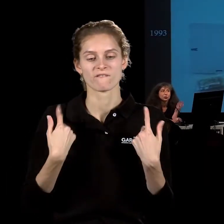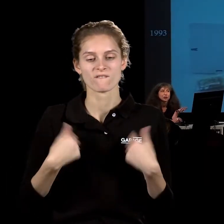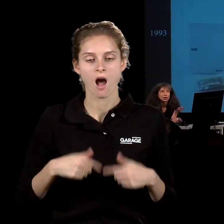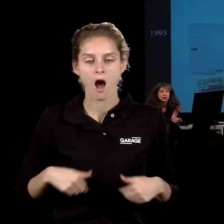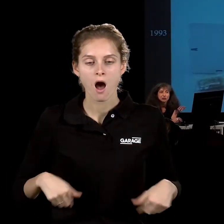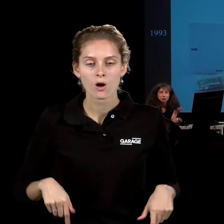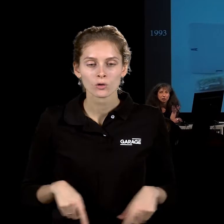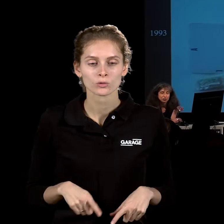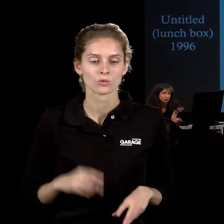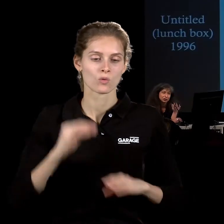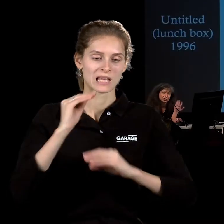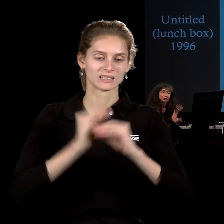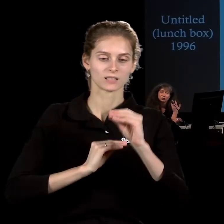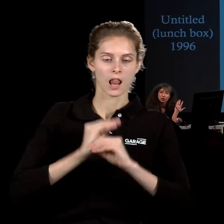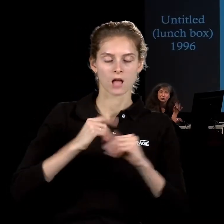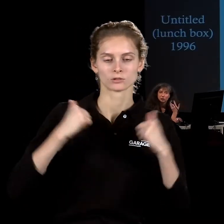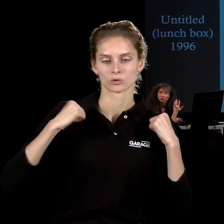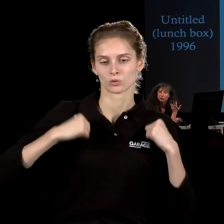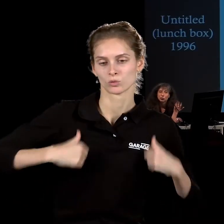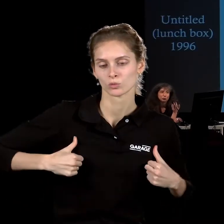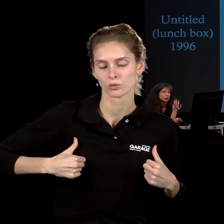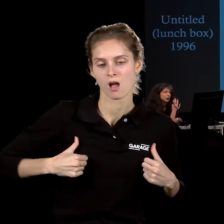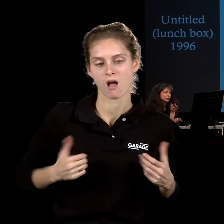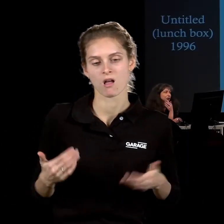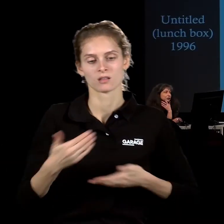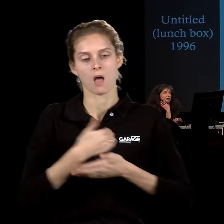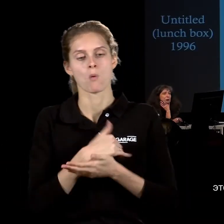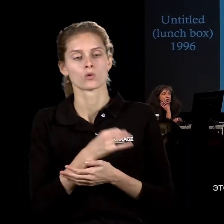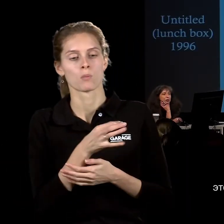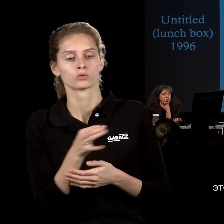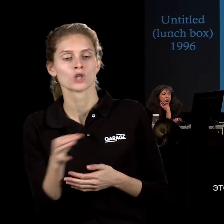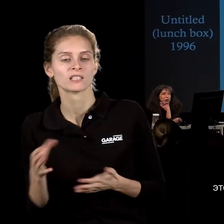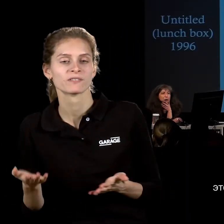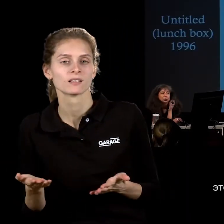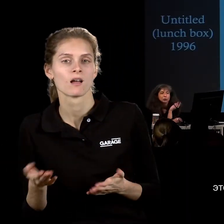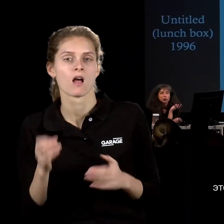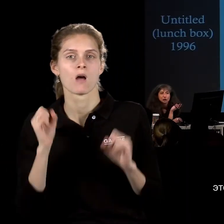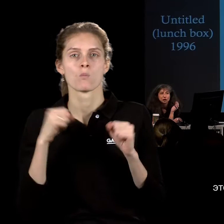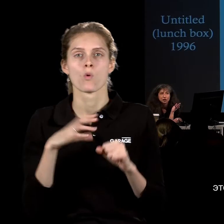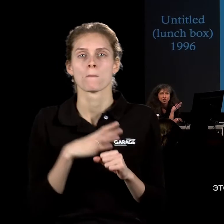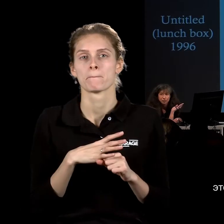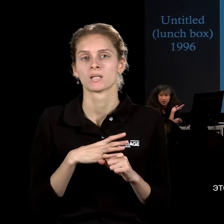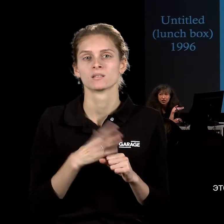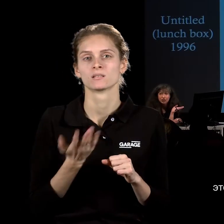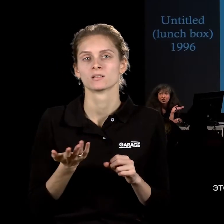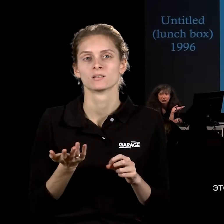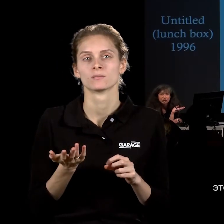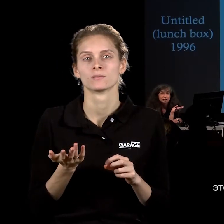из рюкзака и какого-то набора путешественников, это может быть вот такая тоже типичная для